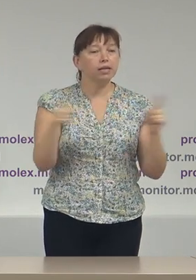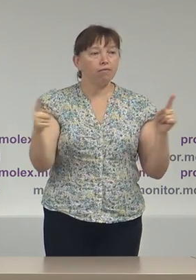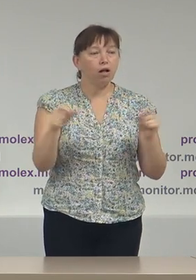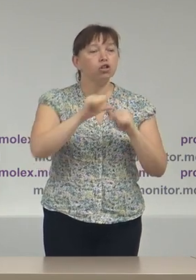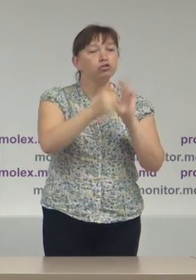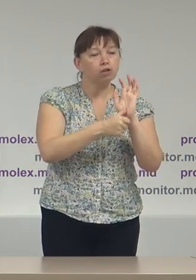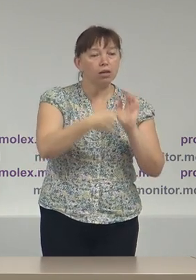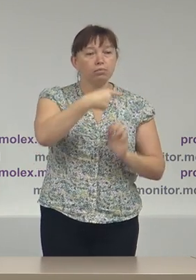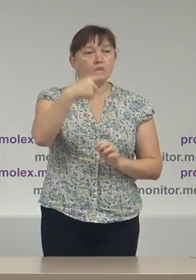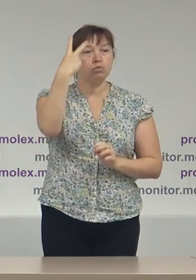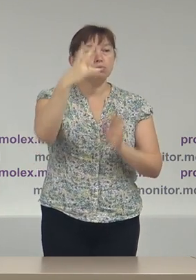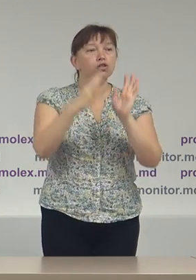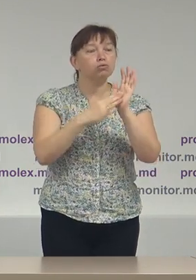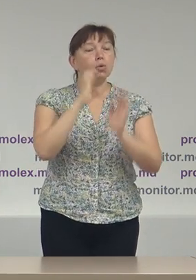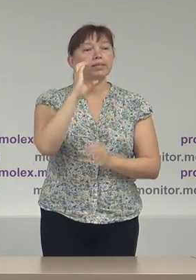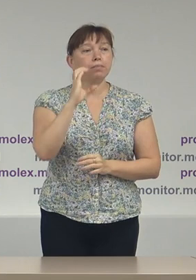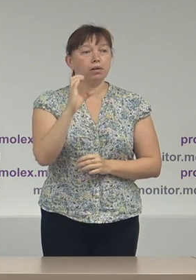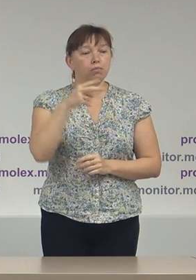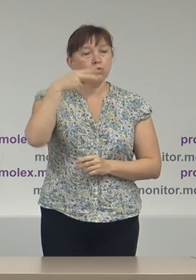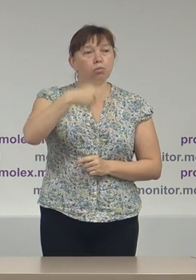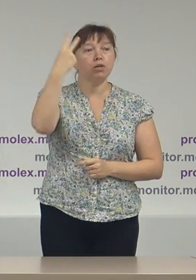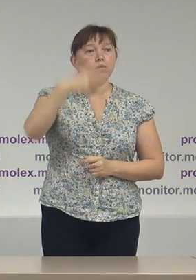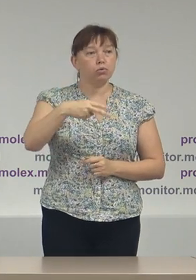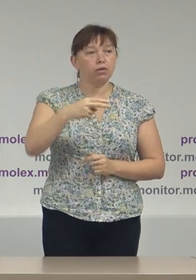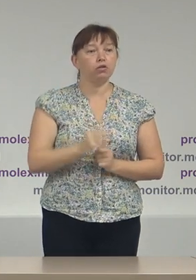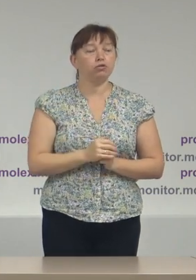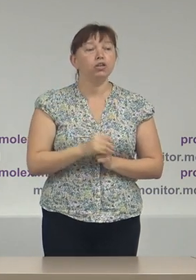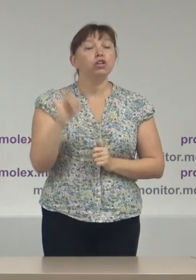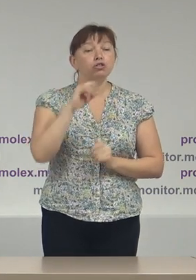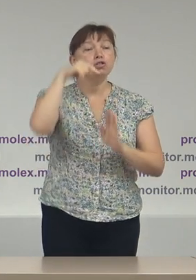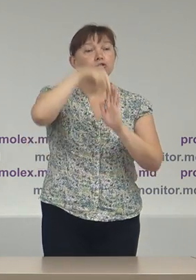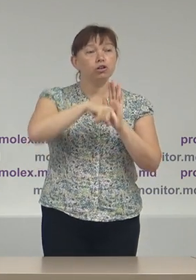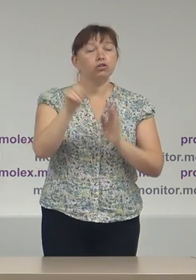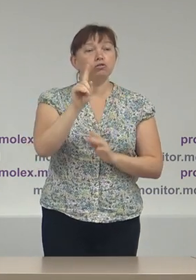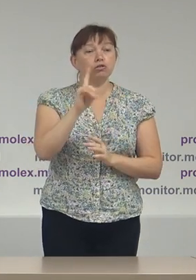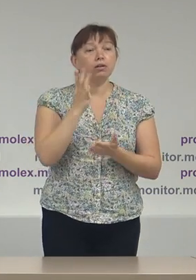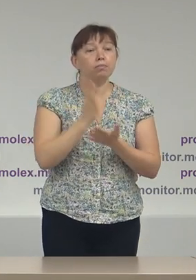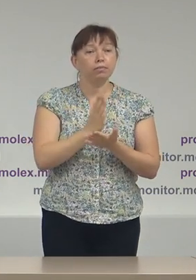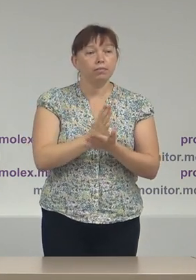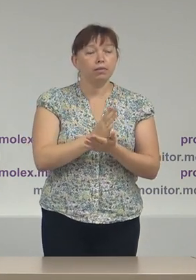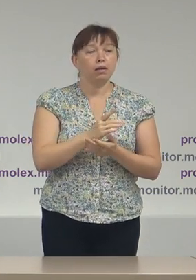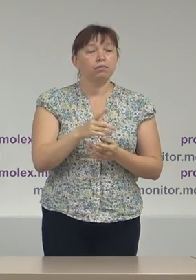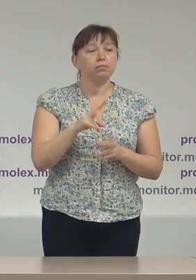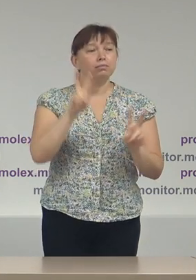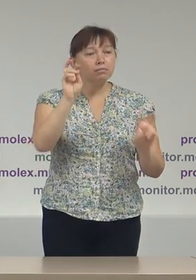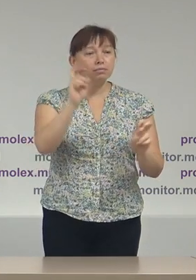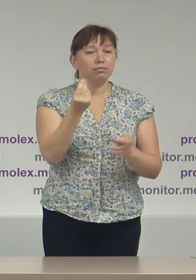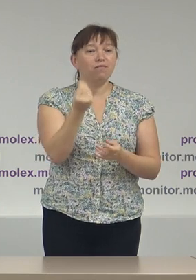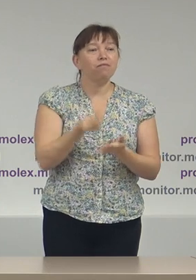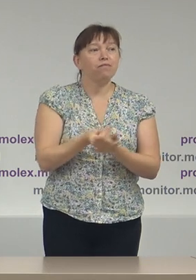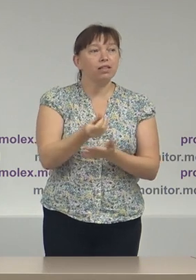-29 septembrie 2020 și în ceea ce privește aspectele de finanțare a